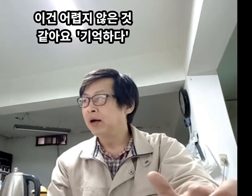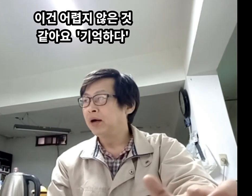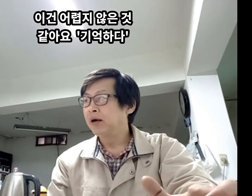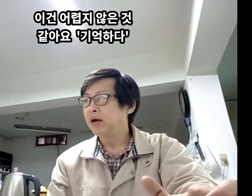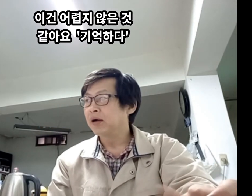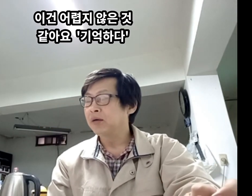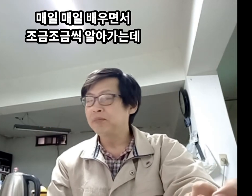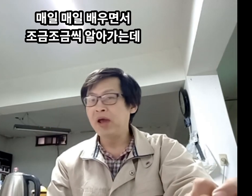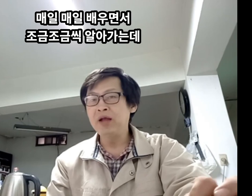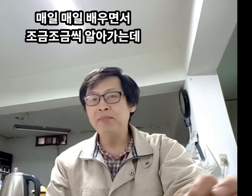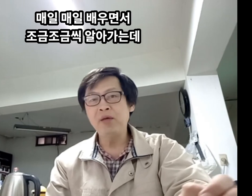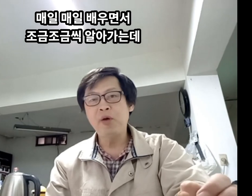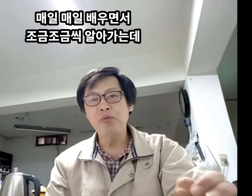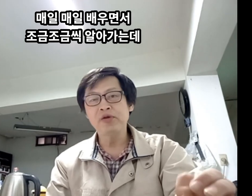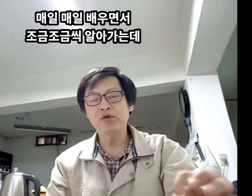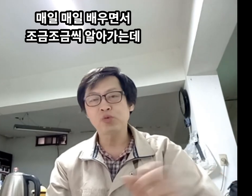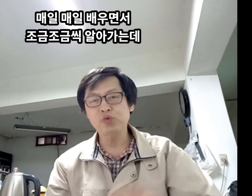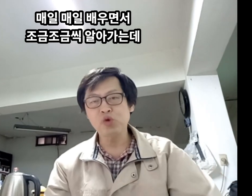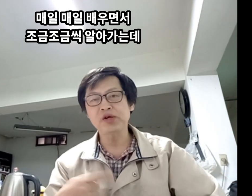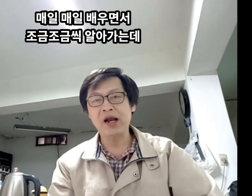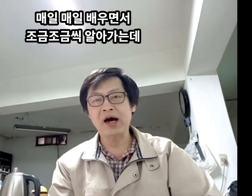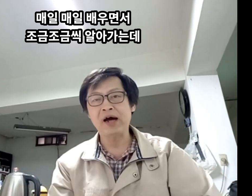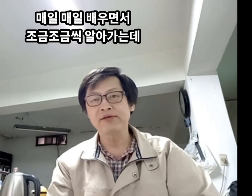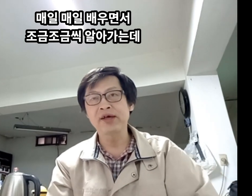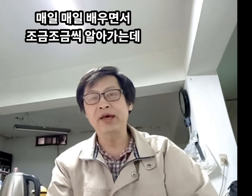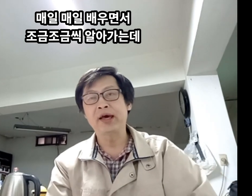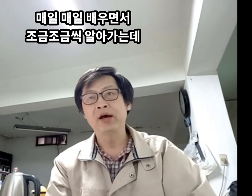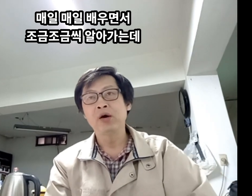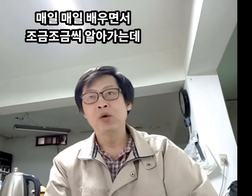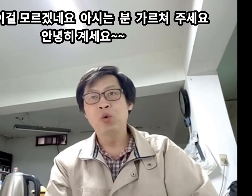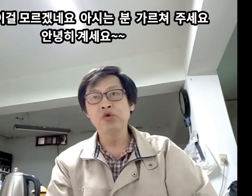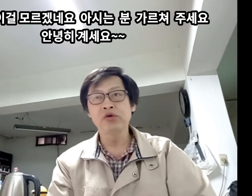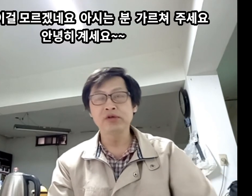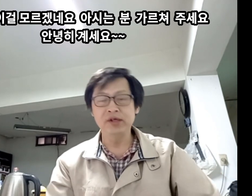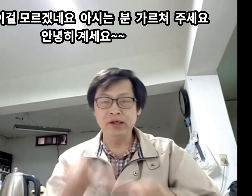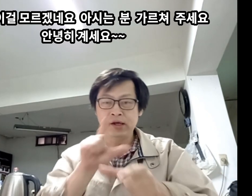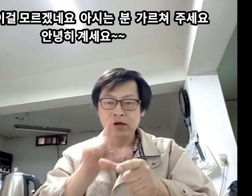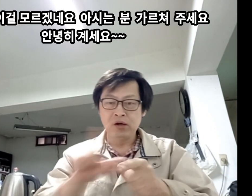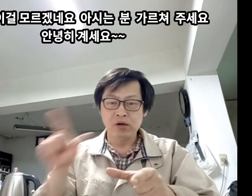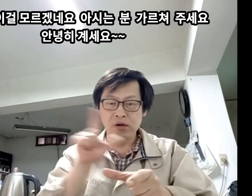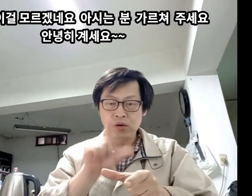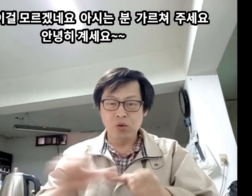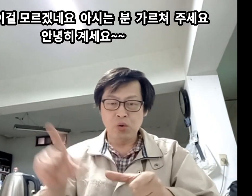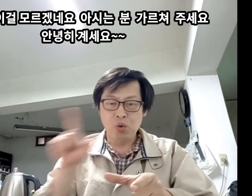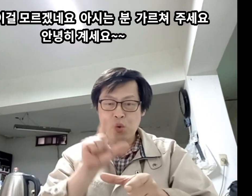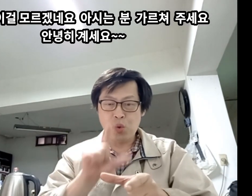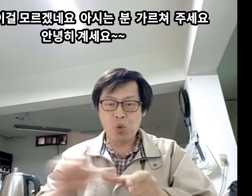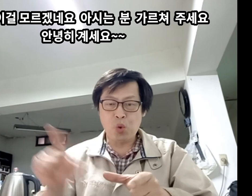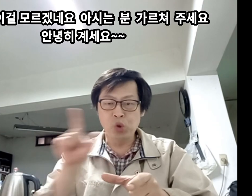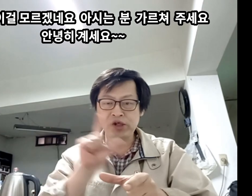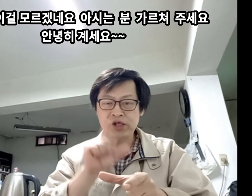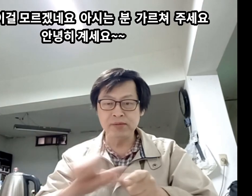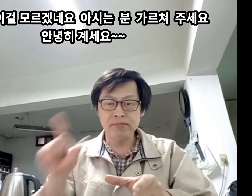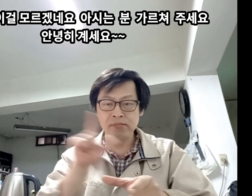매일매일 배우면 조금조금 좀 알았는데 오늘은 이 고심 고심